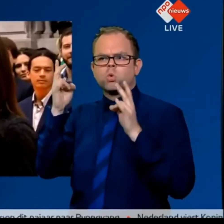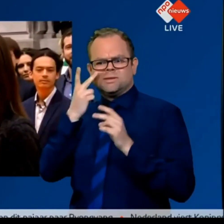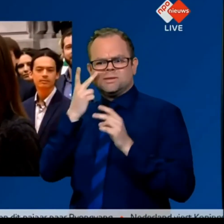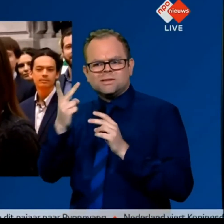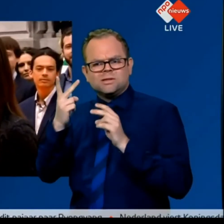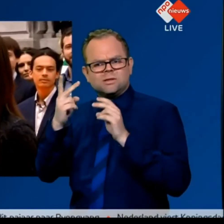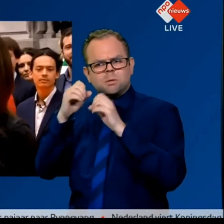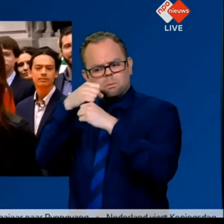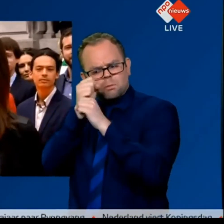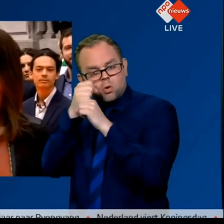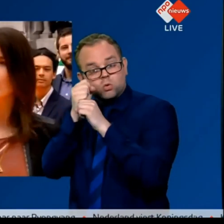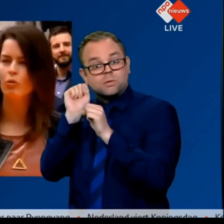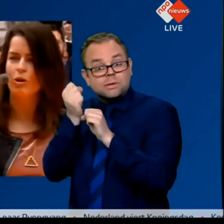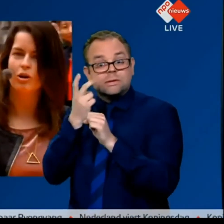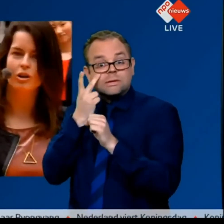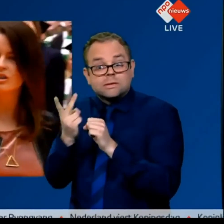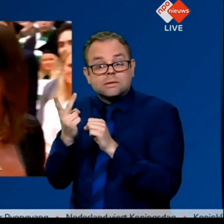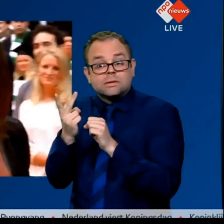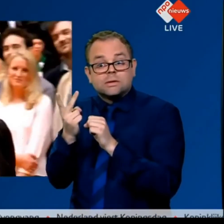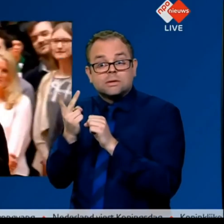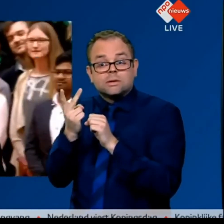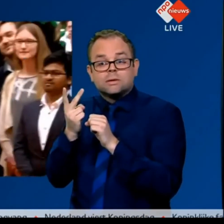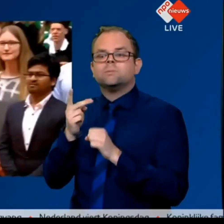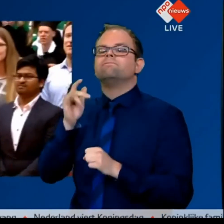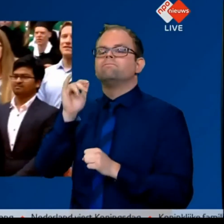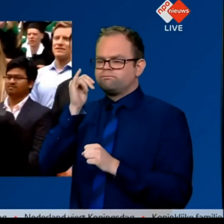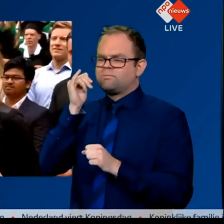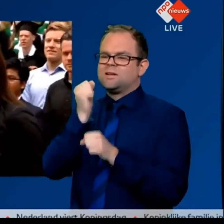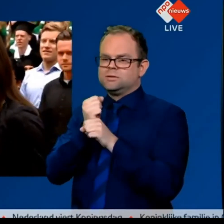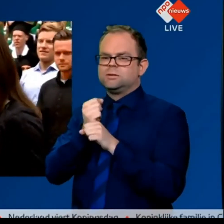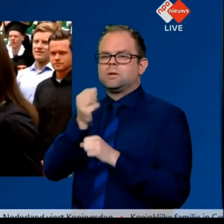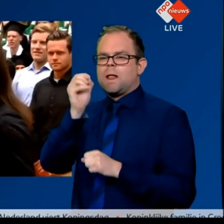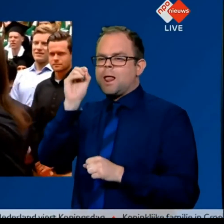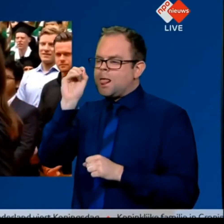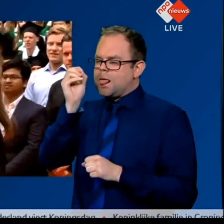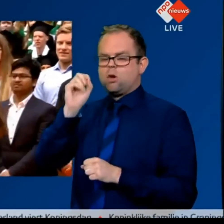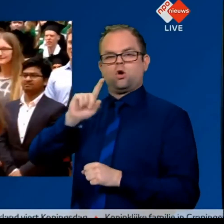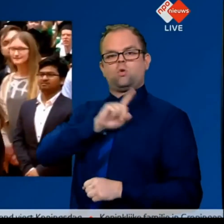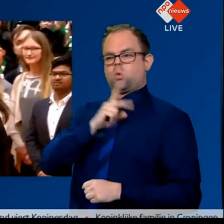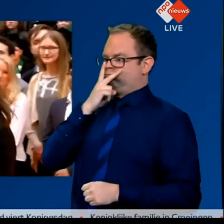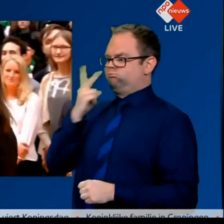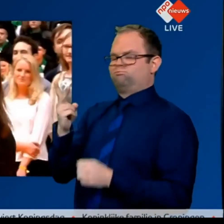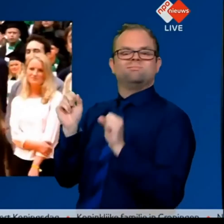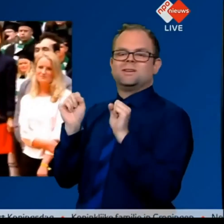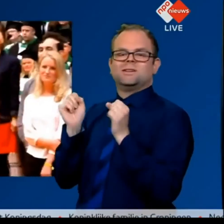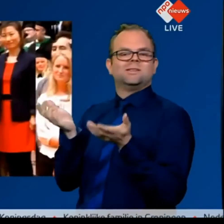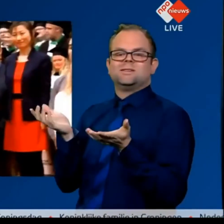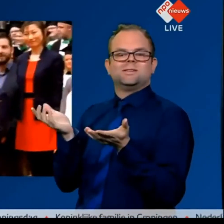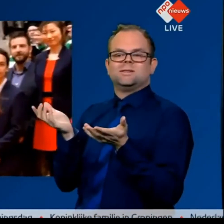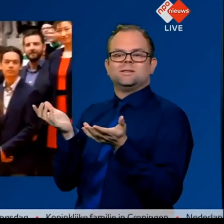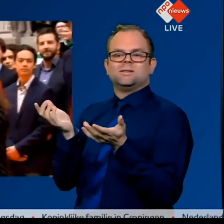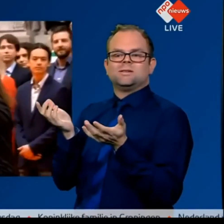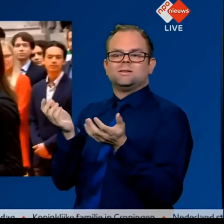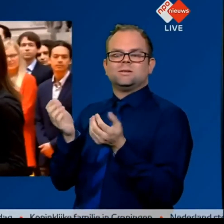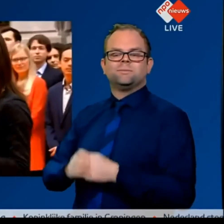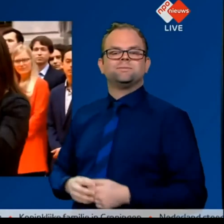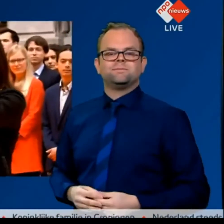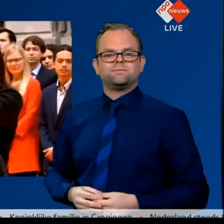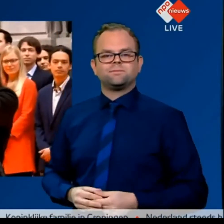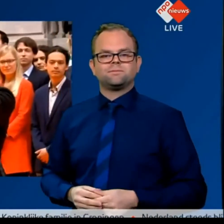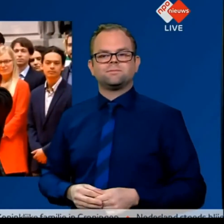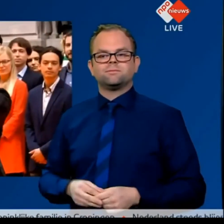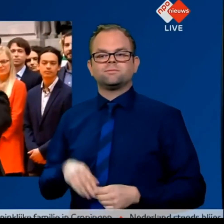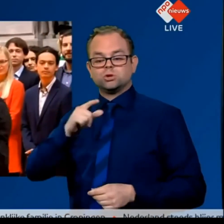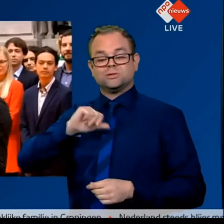motoren zijn zo klein, die kunnen we onmogelijk zien met het blote oog. Sterker nog, we kunnen ze zelf niet zien met een optische microscoop.